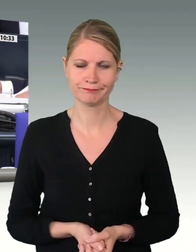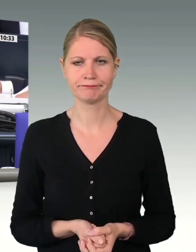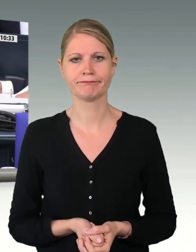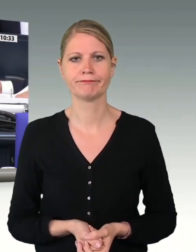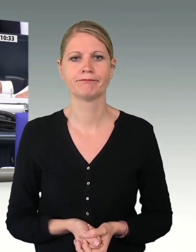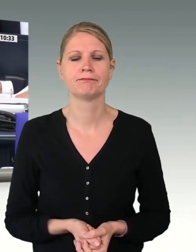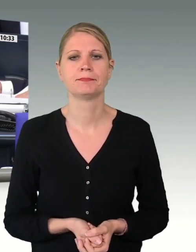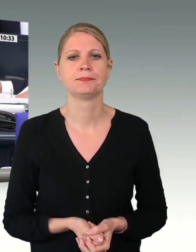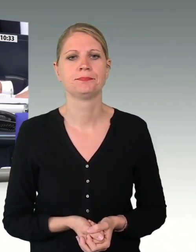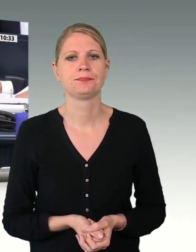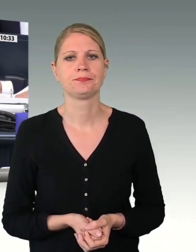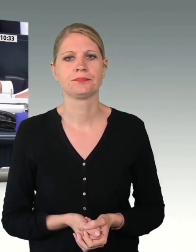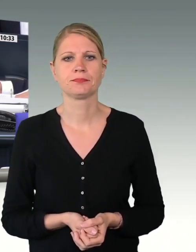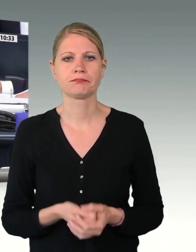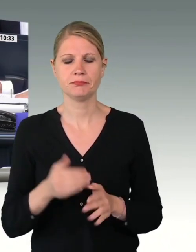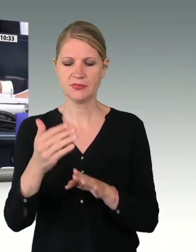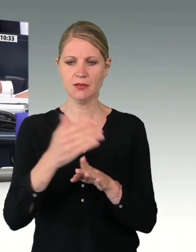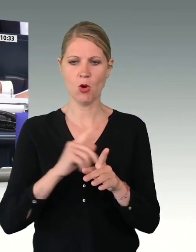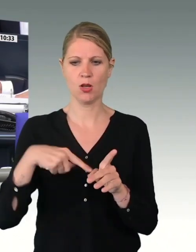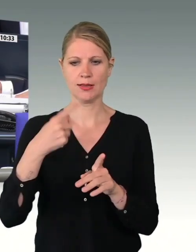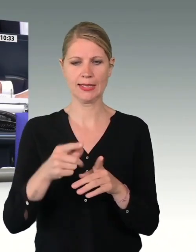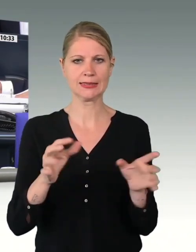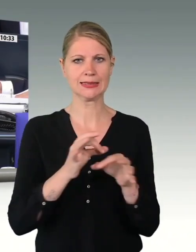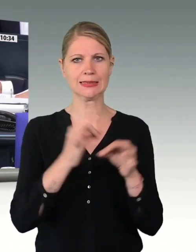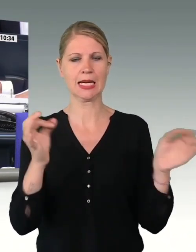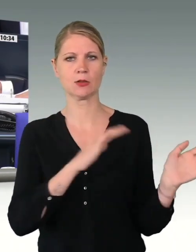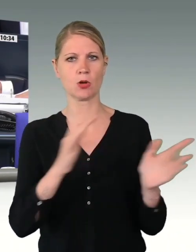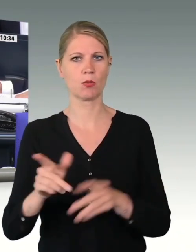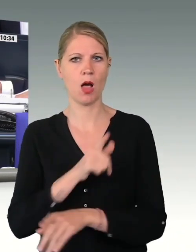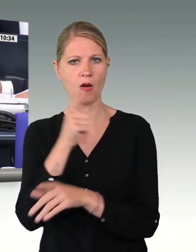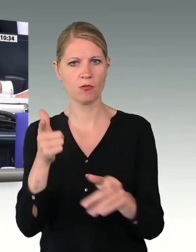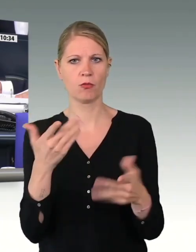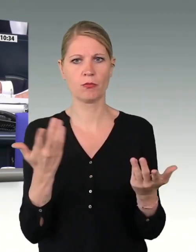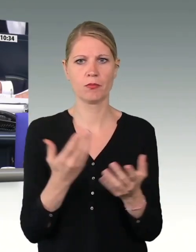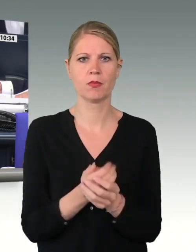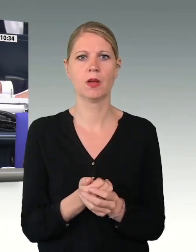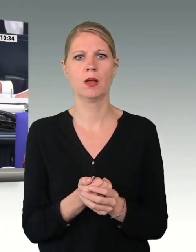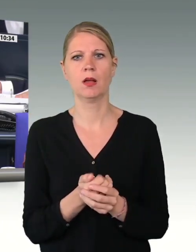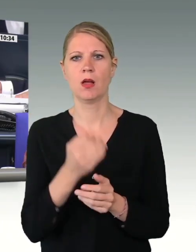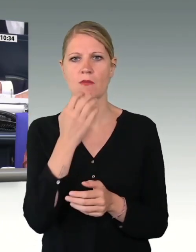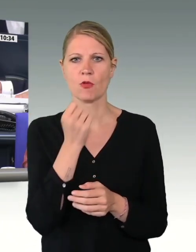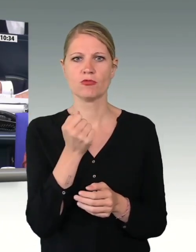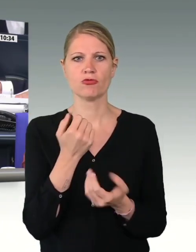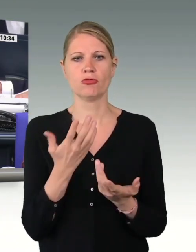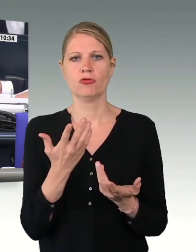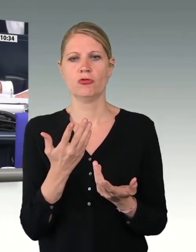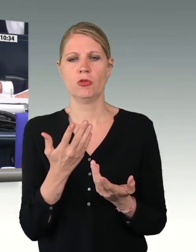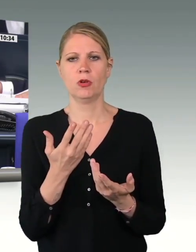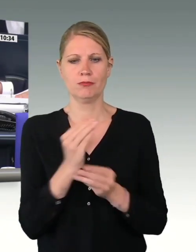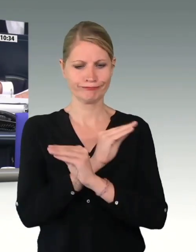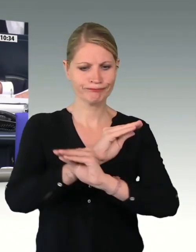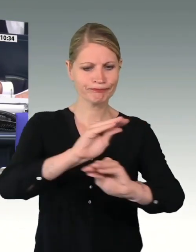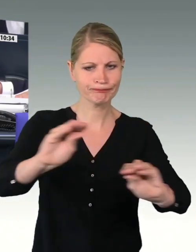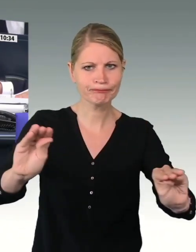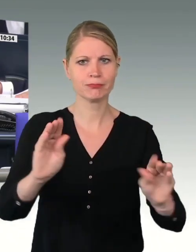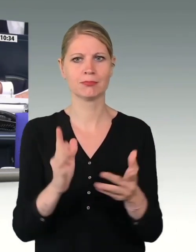Bevor ich den nächsten Tagesordnungspunkt aufrufe, möchte ich Sie über Folgendes